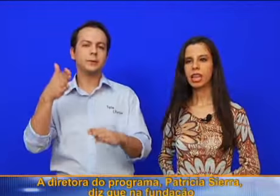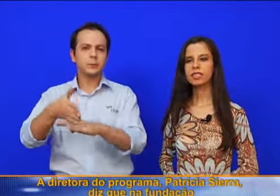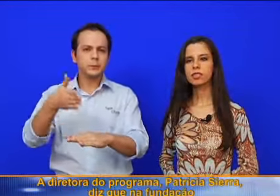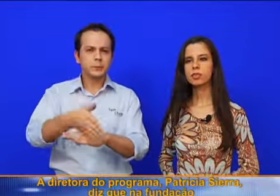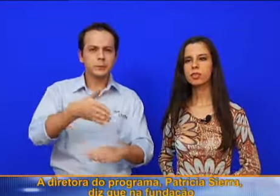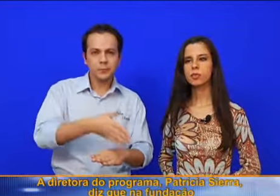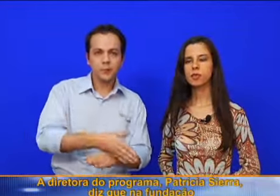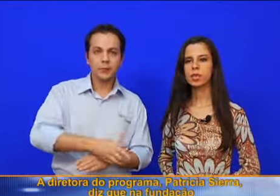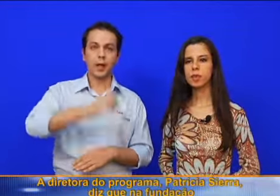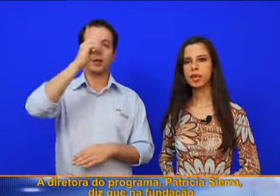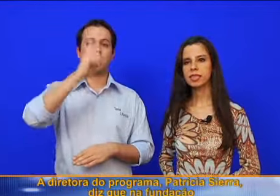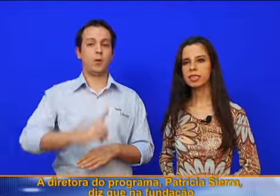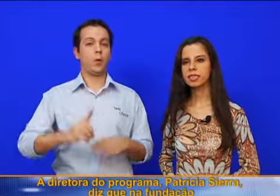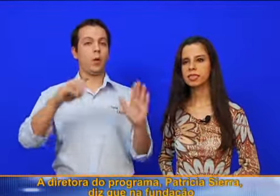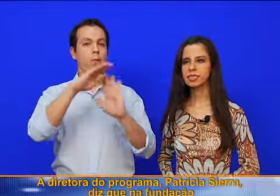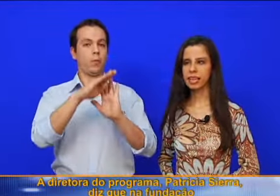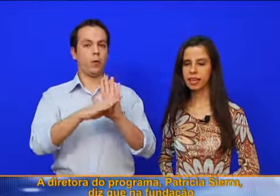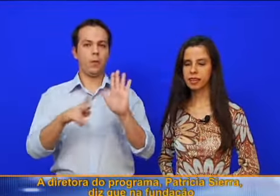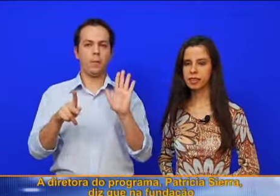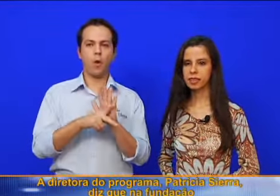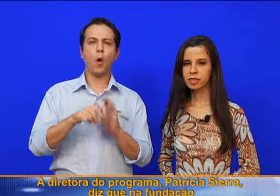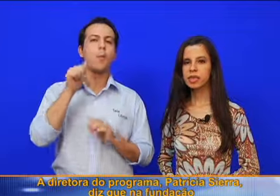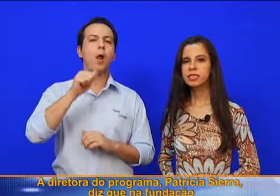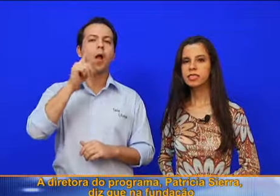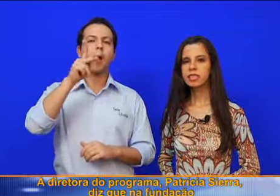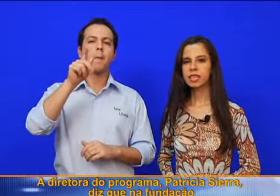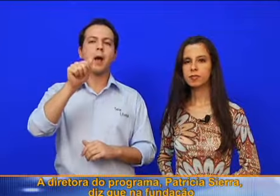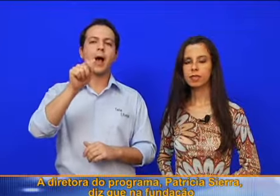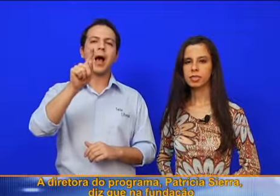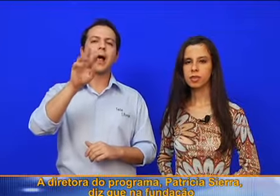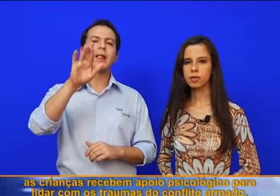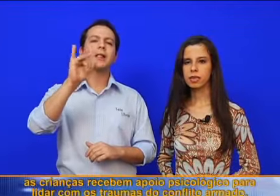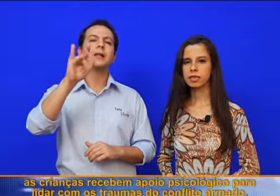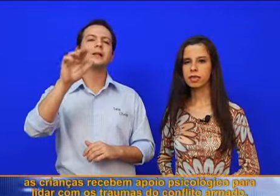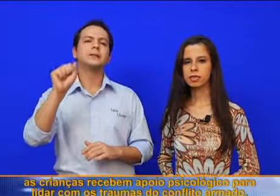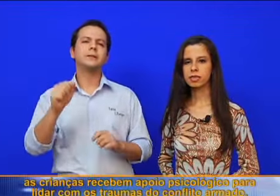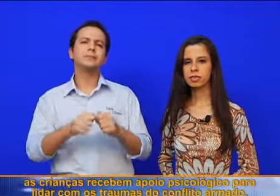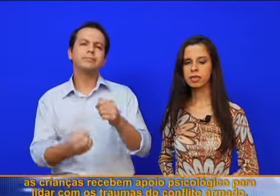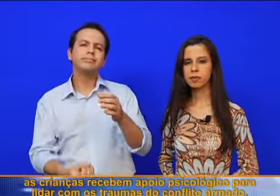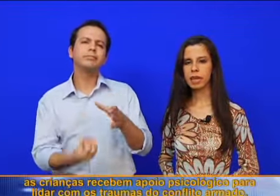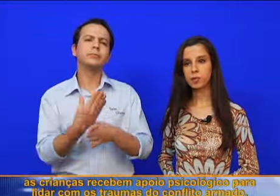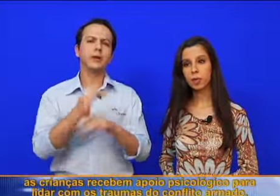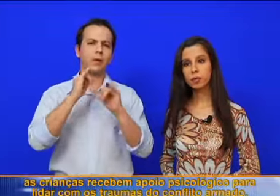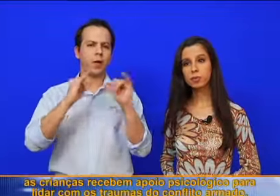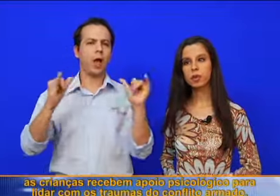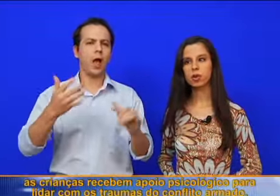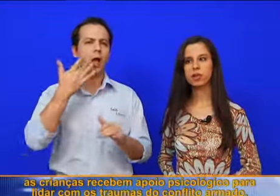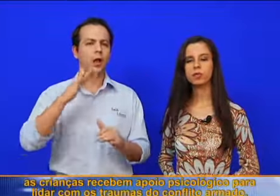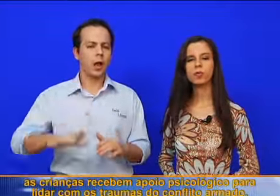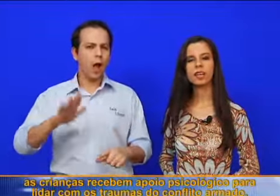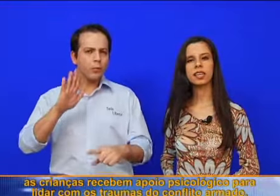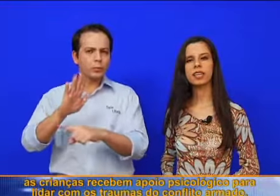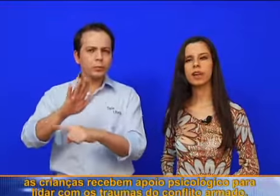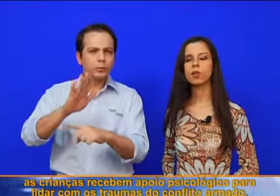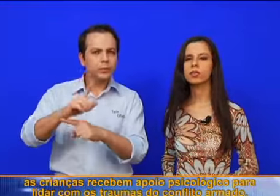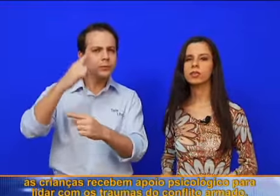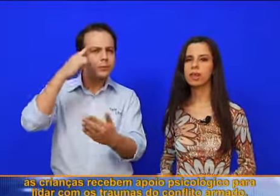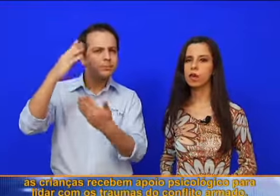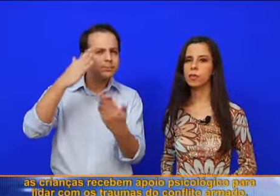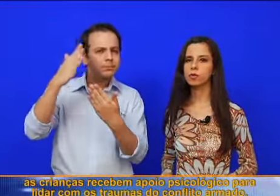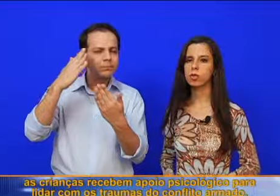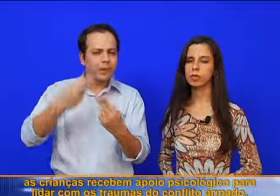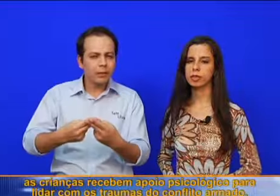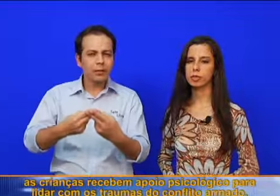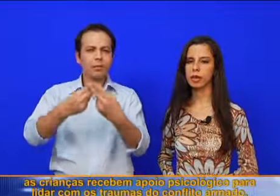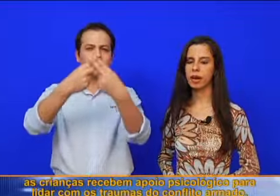A diretora do programa, Patrícia Sierra, diz que na Fundação, as crianças recebem apoio psicológico para lidar com